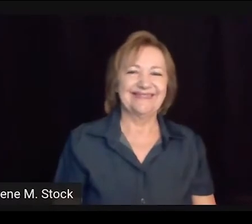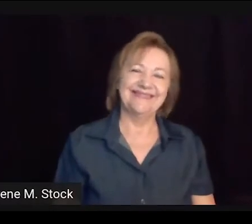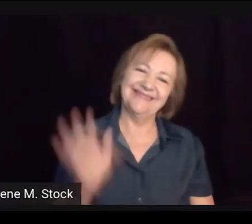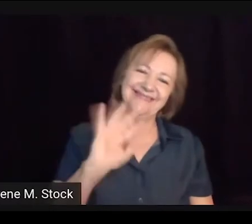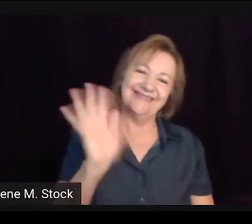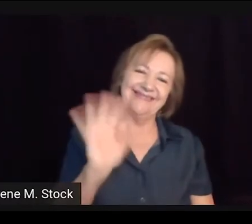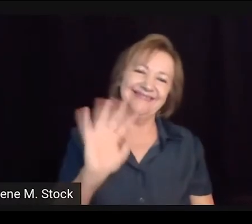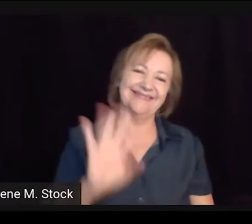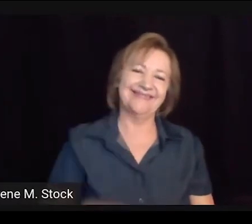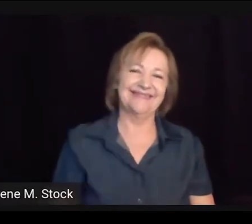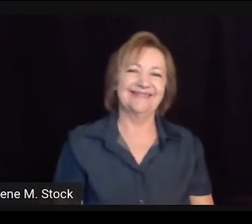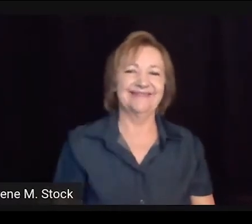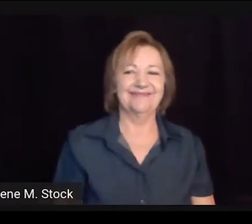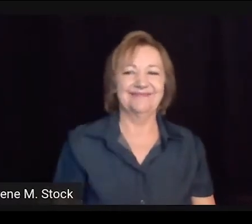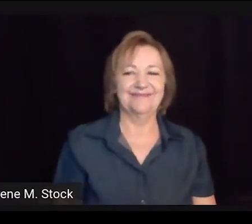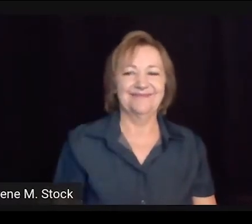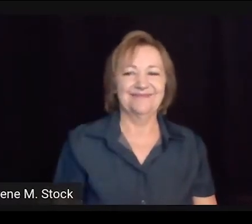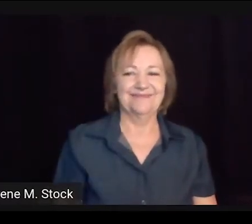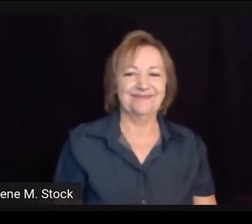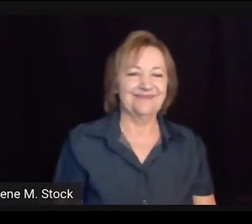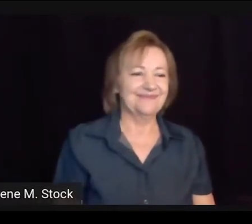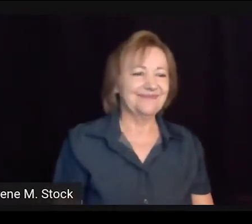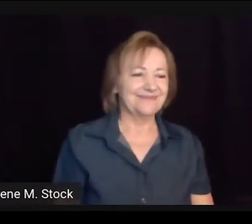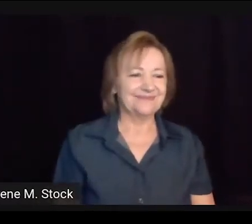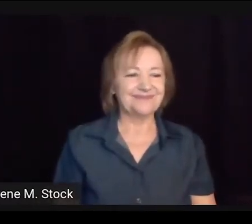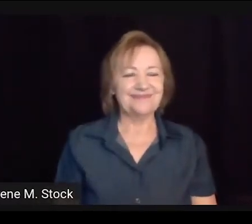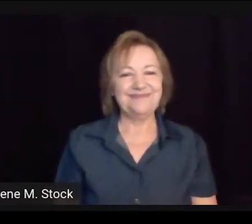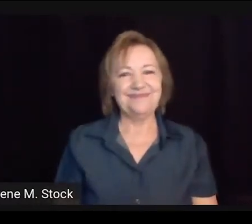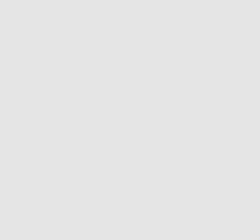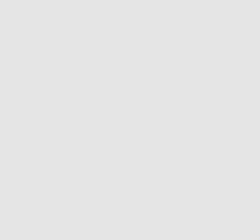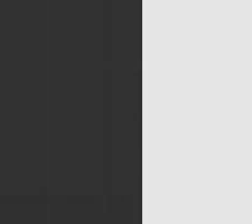LibraZoom. Tchau, até mais!